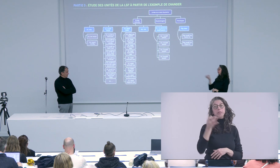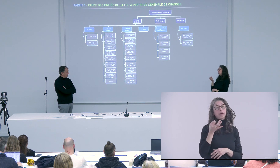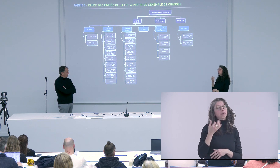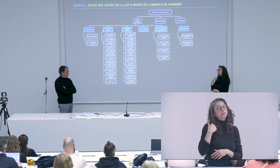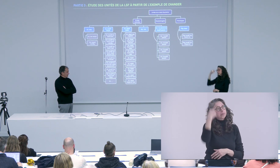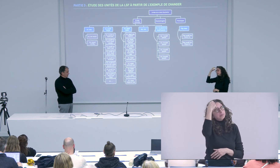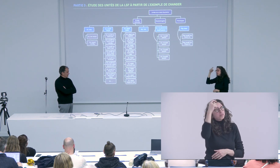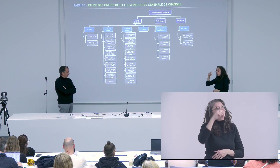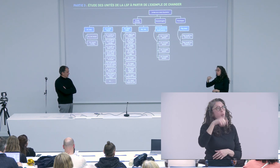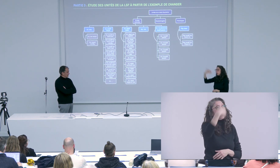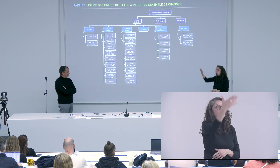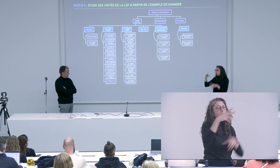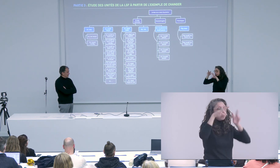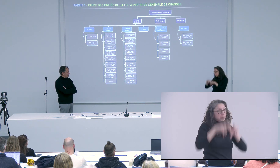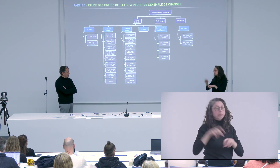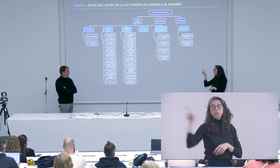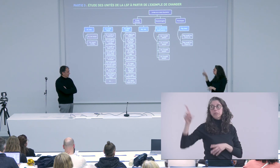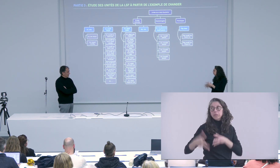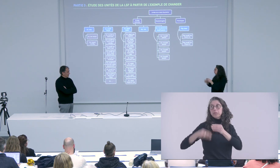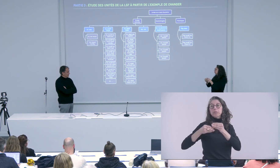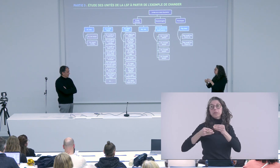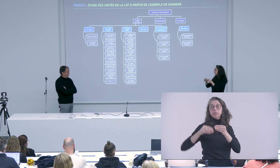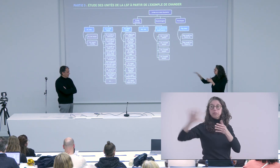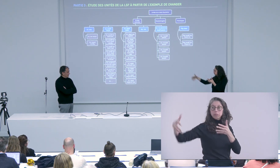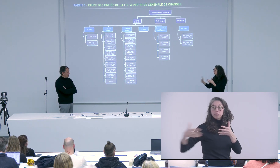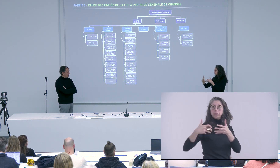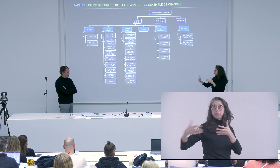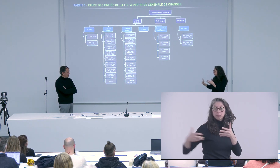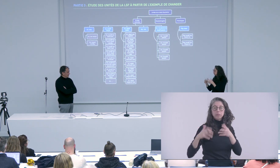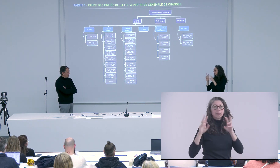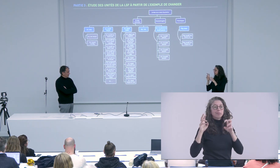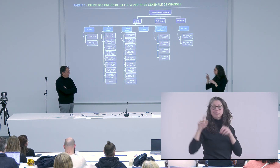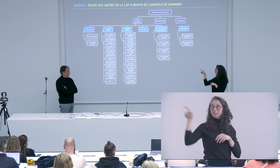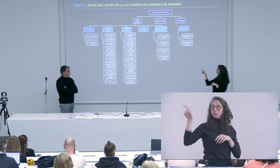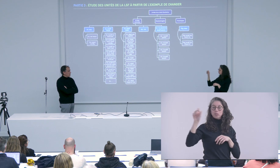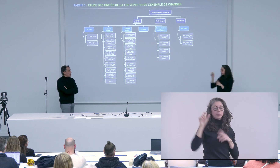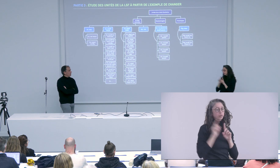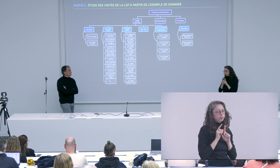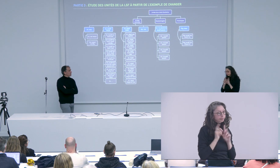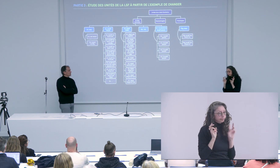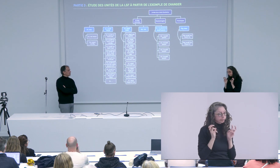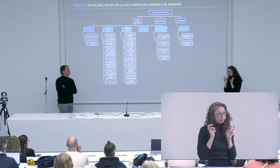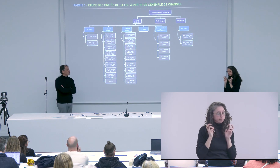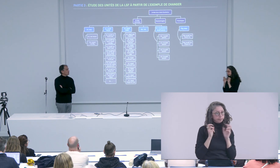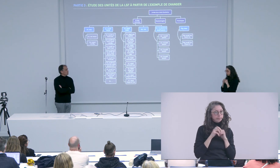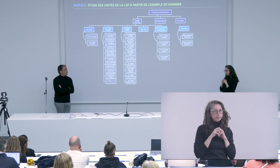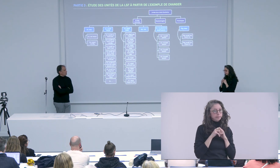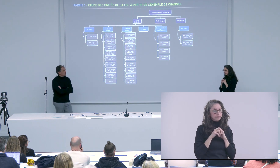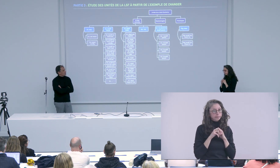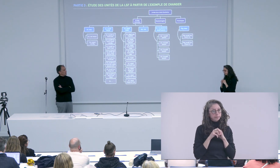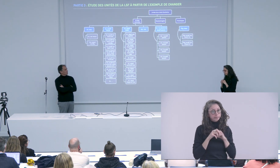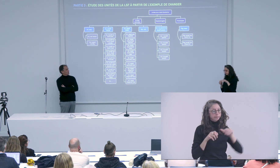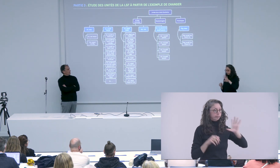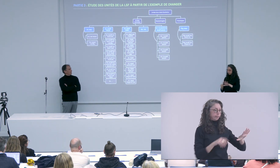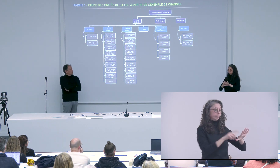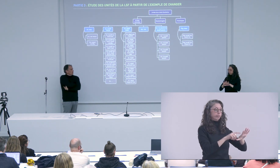quelque chose par défaut que j'ai mis un peu une petite fuite donc peut-être ce que vous dites effectivement est à considérer pour la suite et de rajouter ces différentes catégories